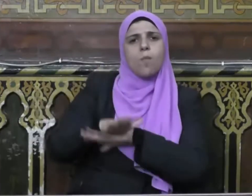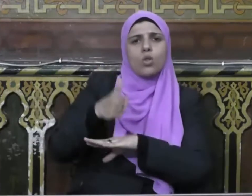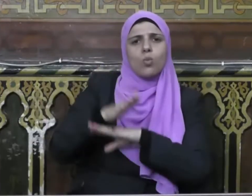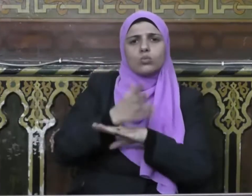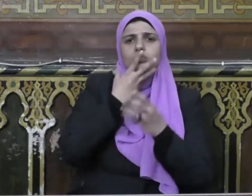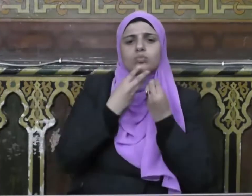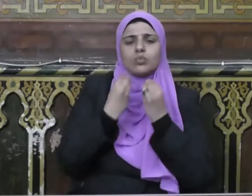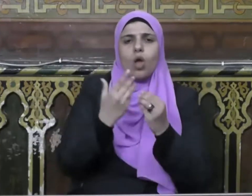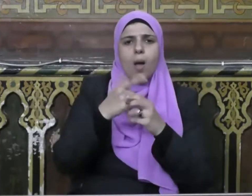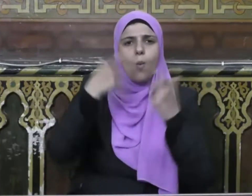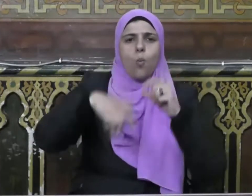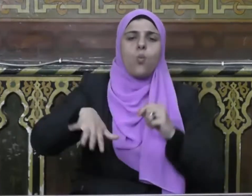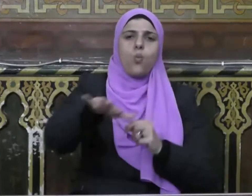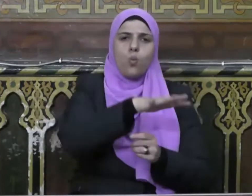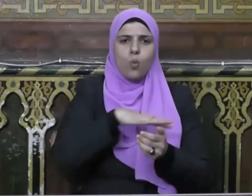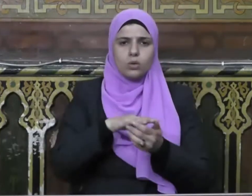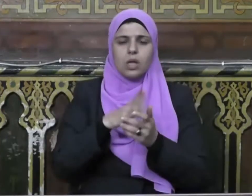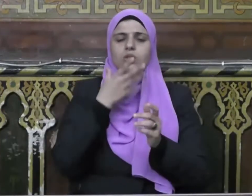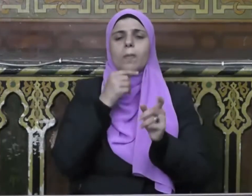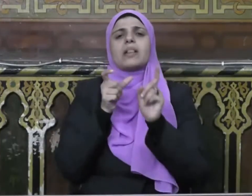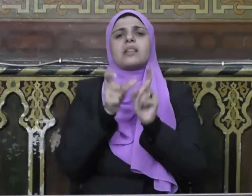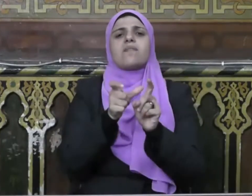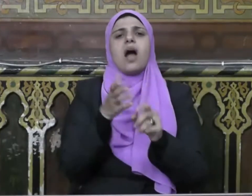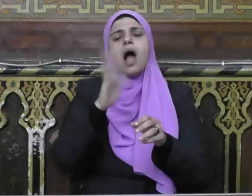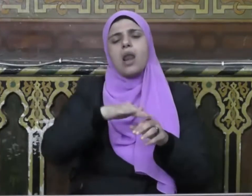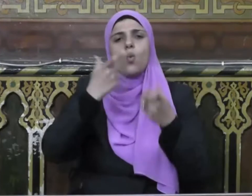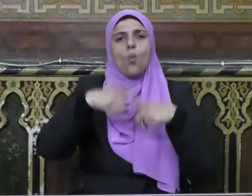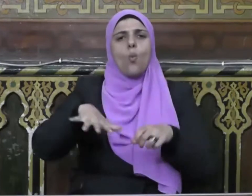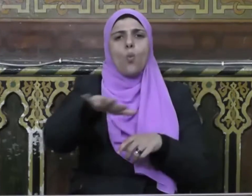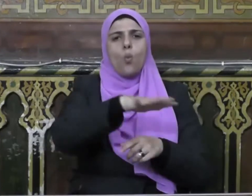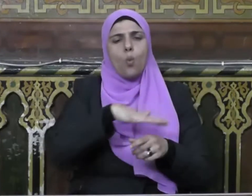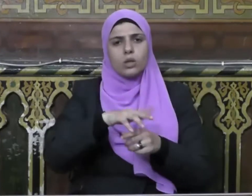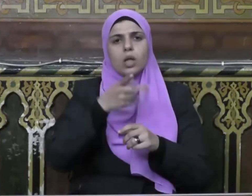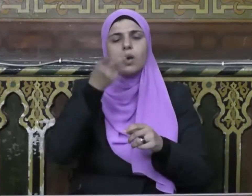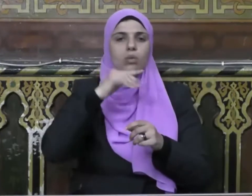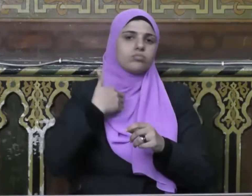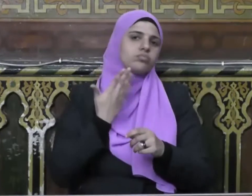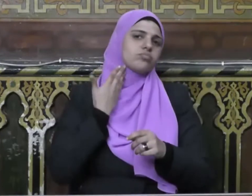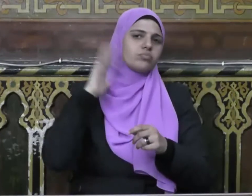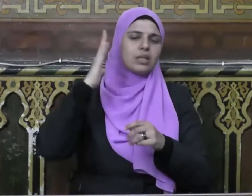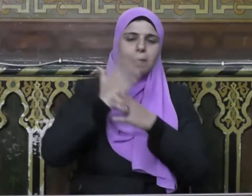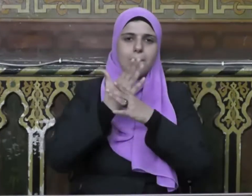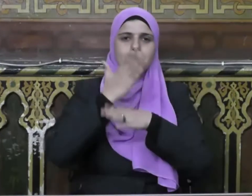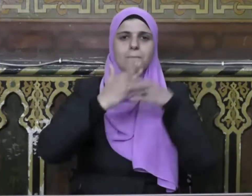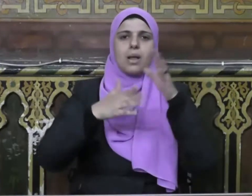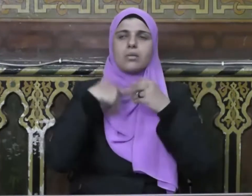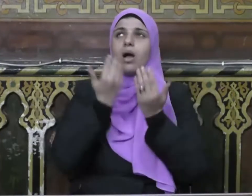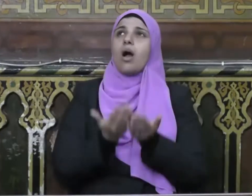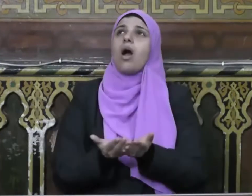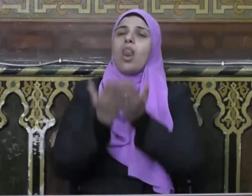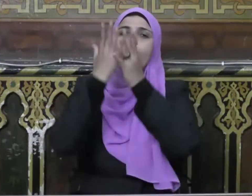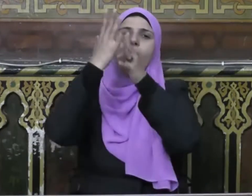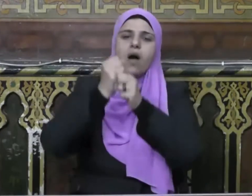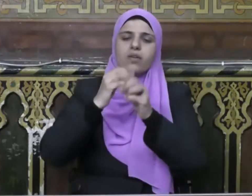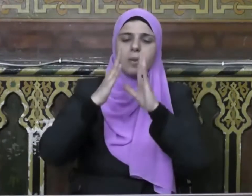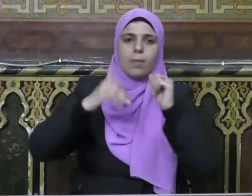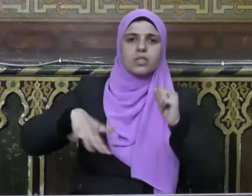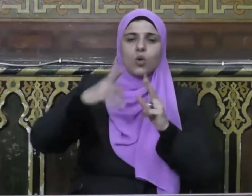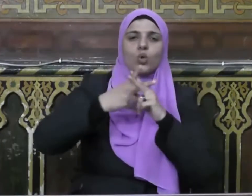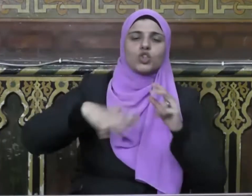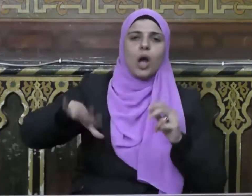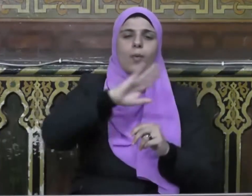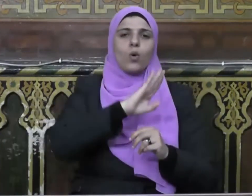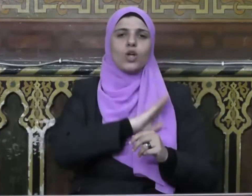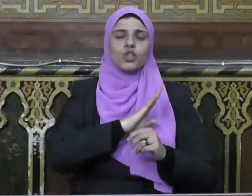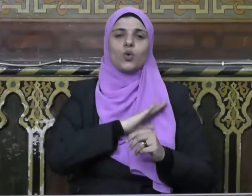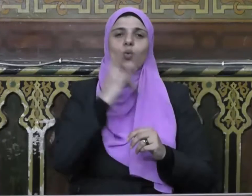بأرواحهم وأنفسهم في سبيل الله دفاعا عن أوطانهم ورفعة لبلادهم اللهم احفظ مصر